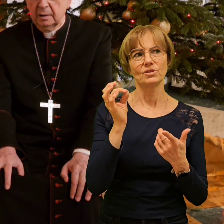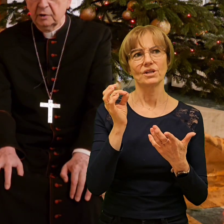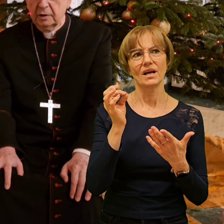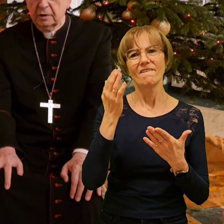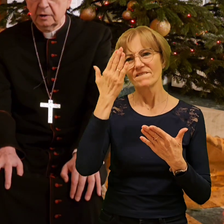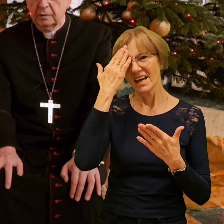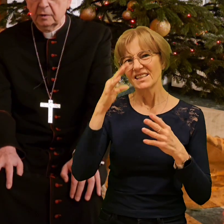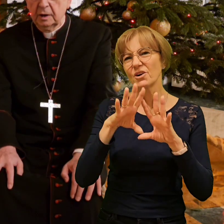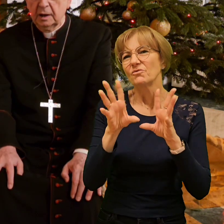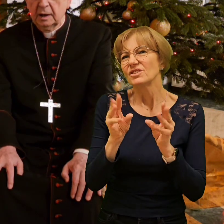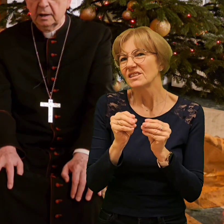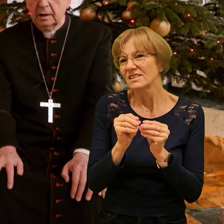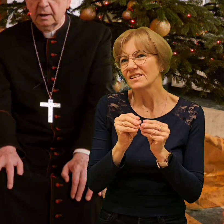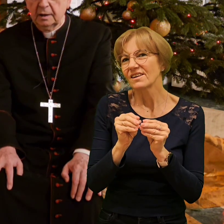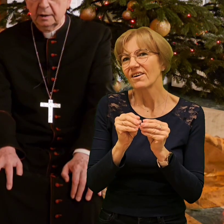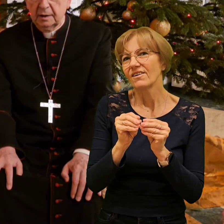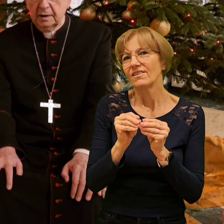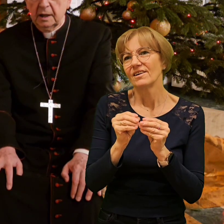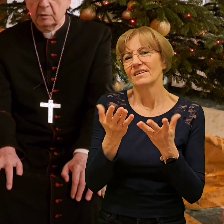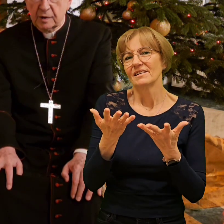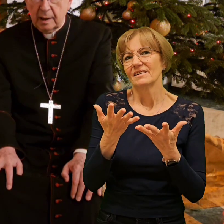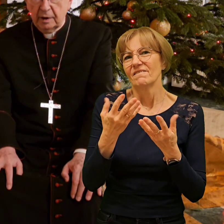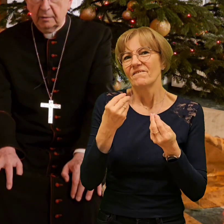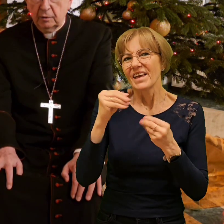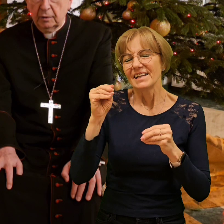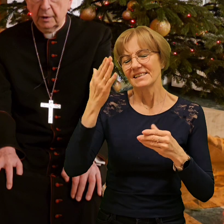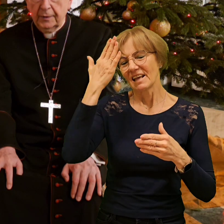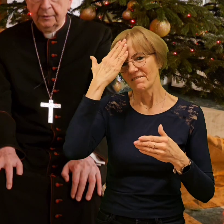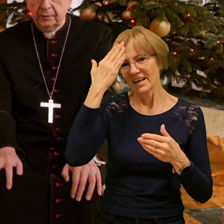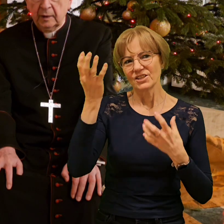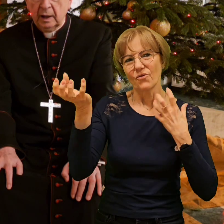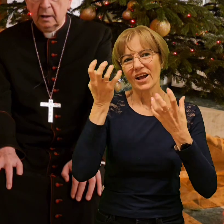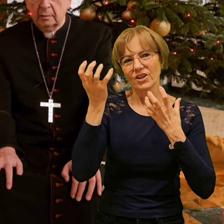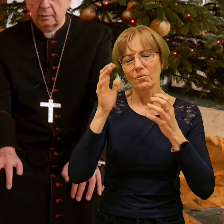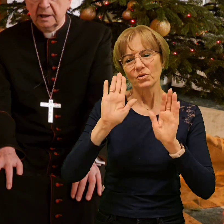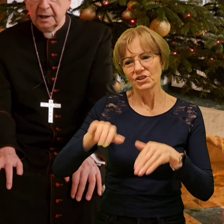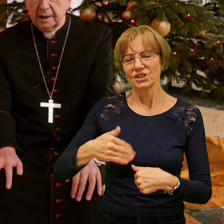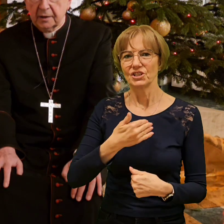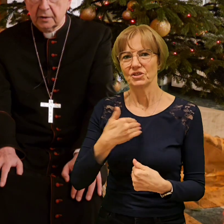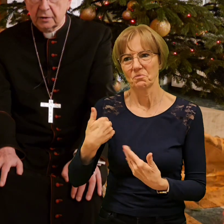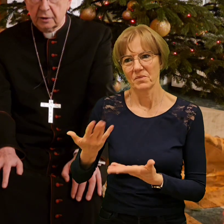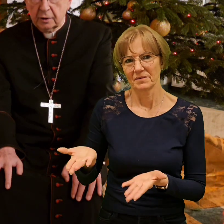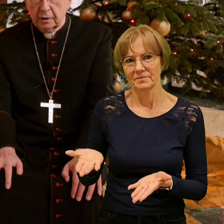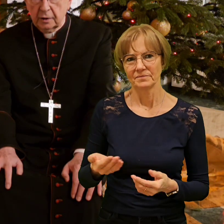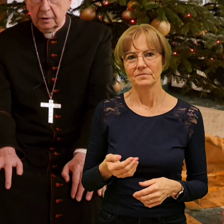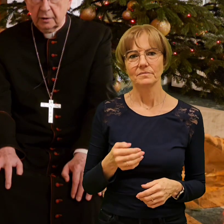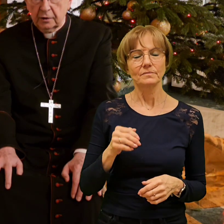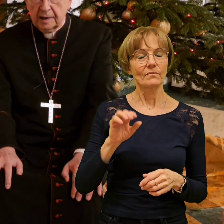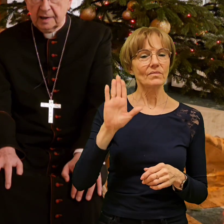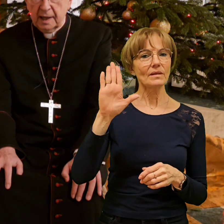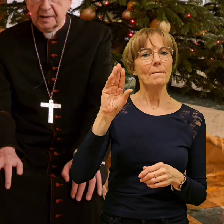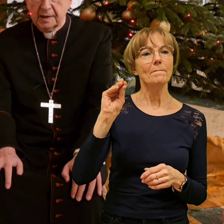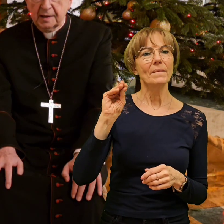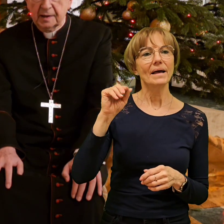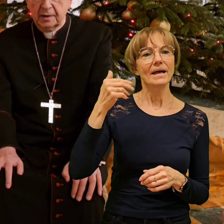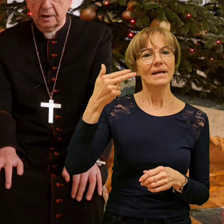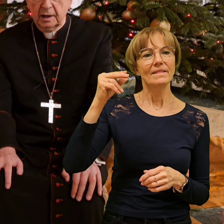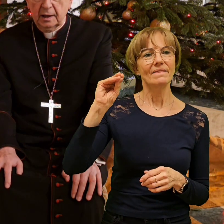przynosi mu jemu samemu. Benedykt XVI z kolei,